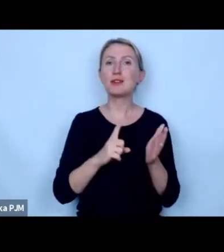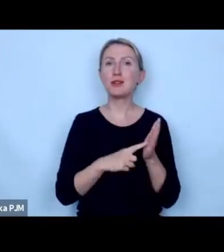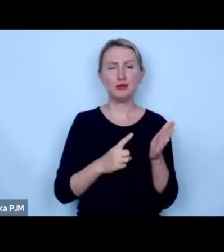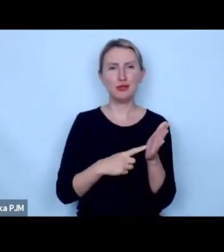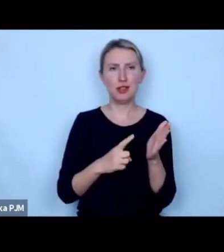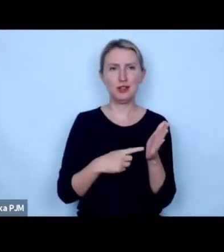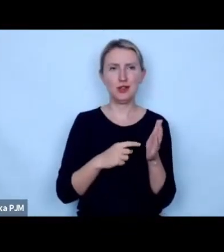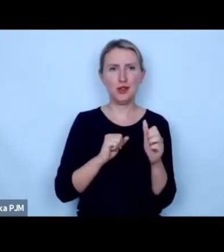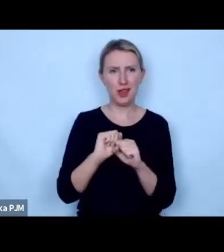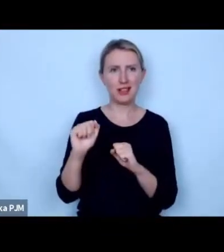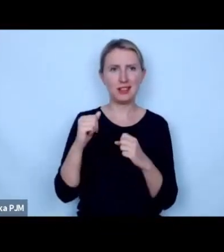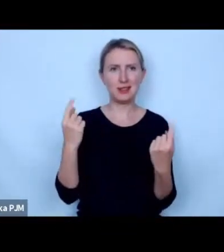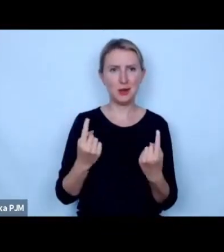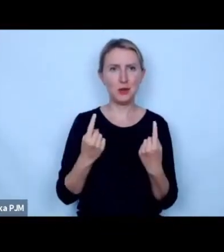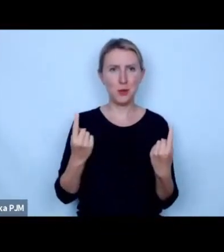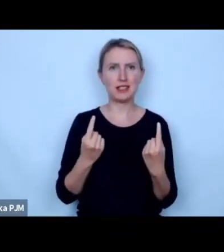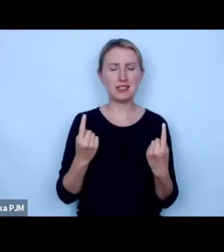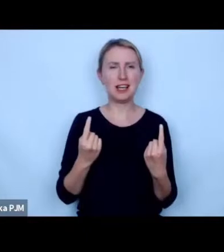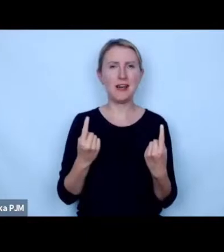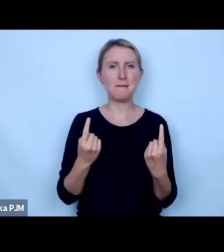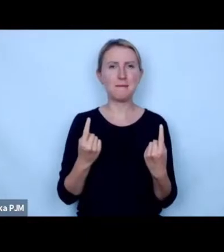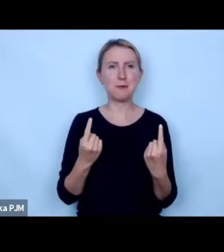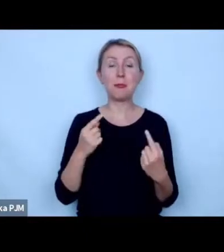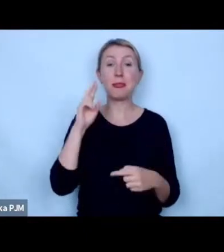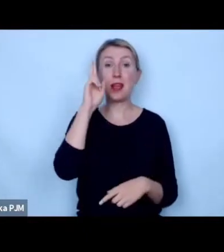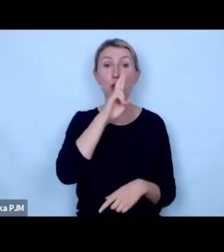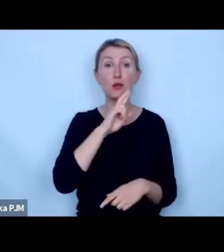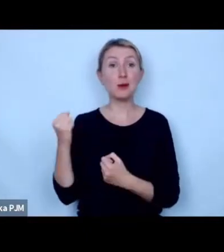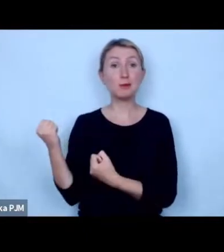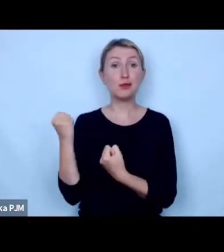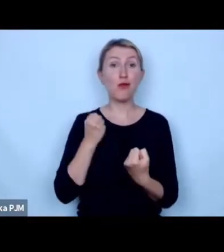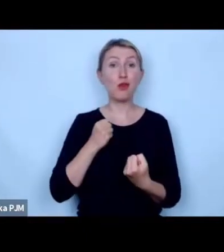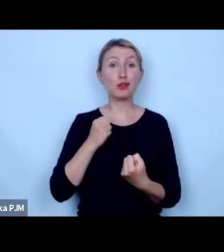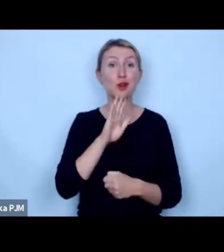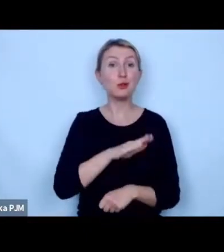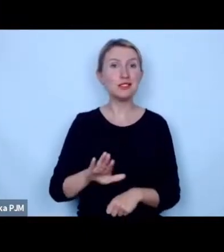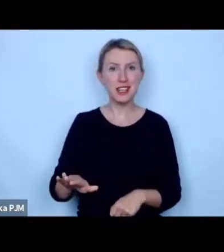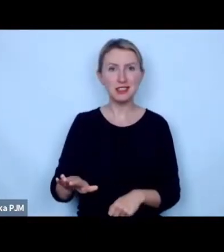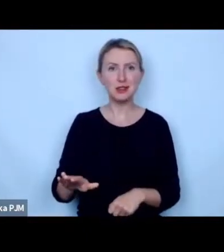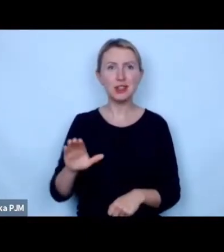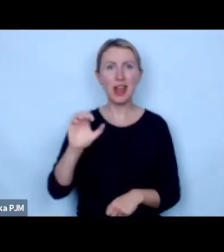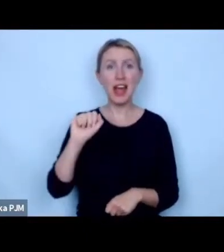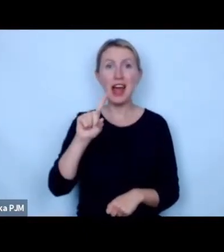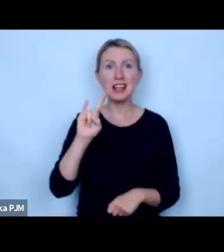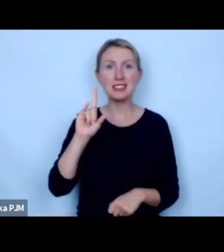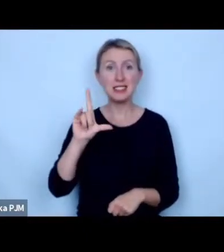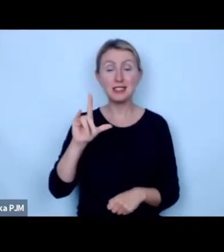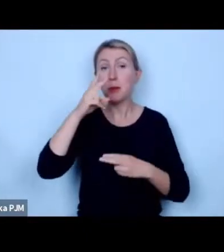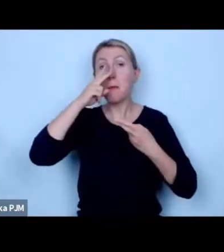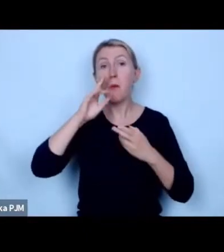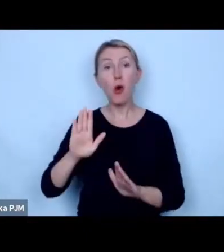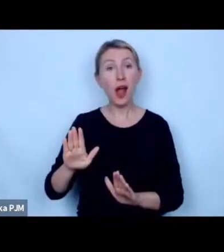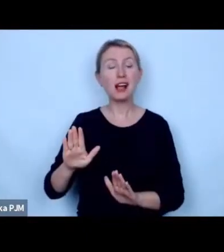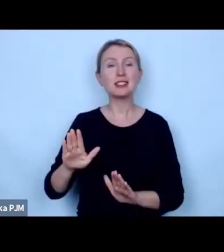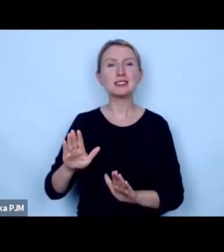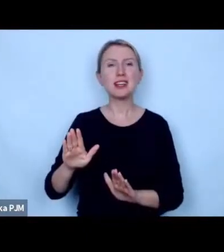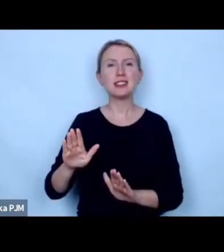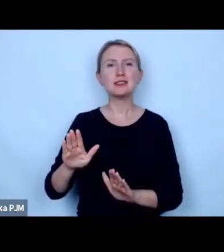zdarza tak że rodzice przywożą swoje dzieci do azylu żeby pokazać